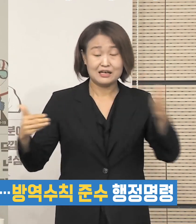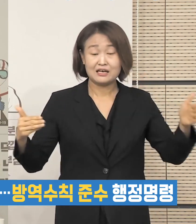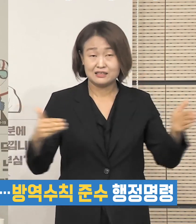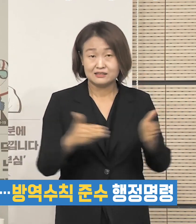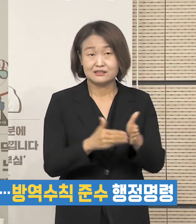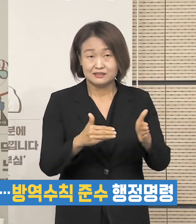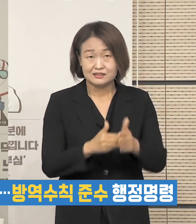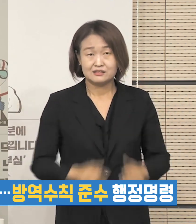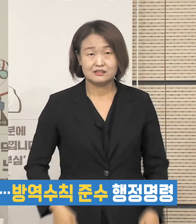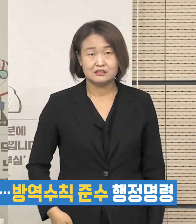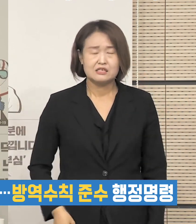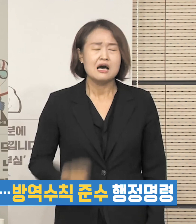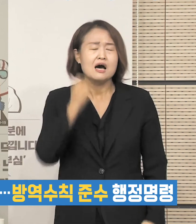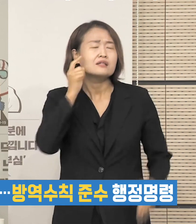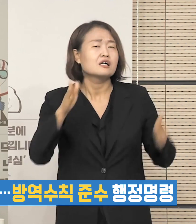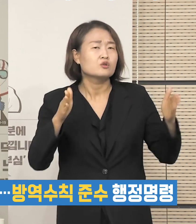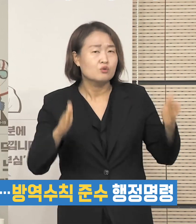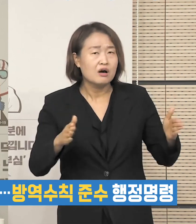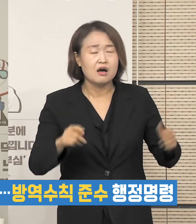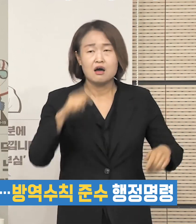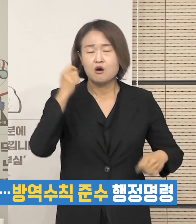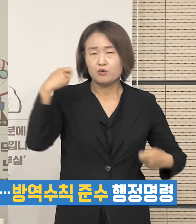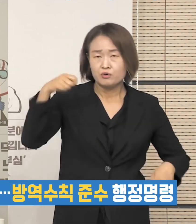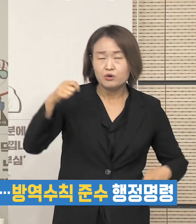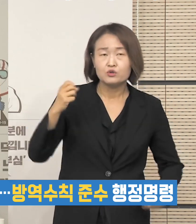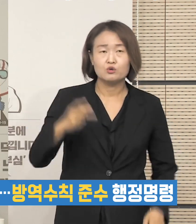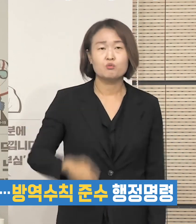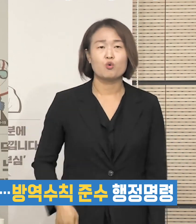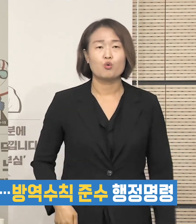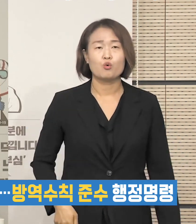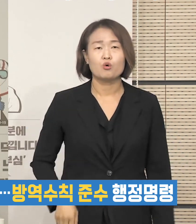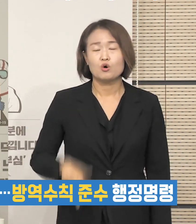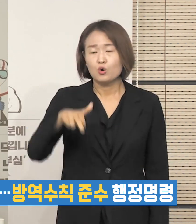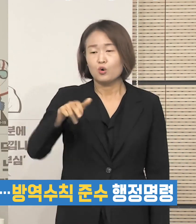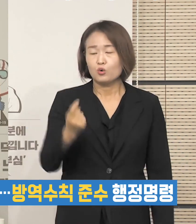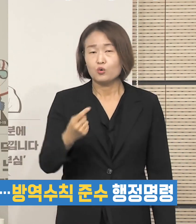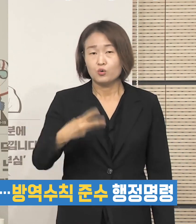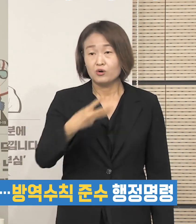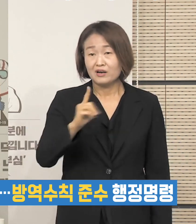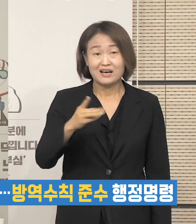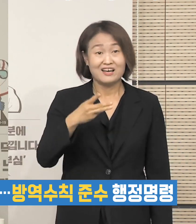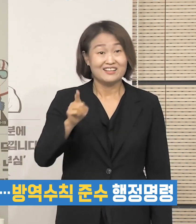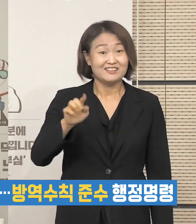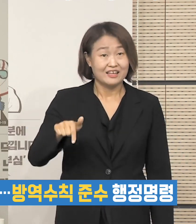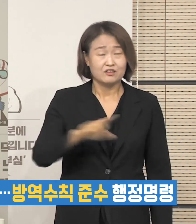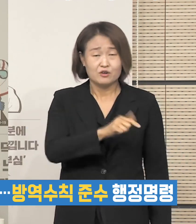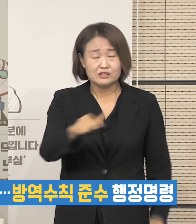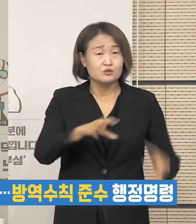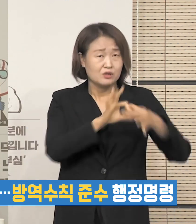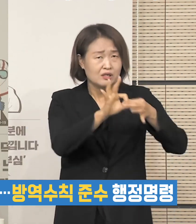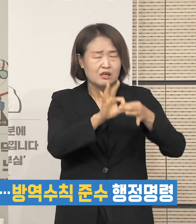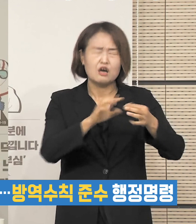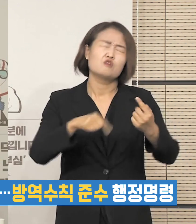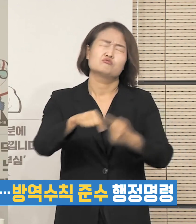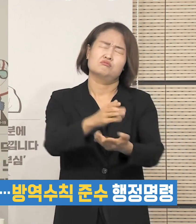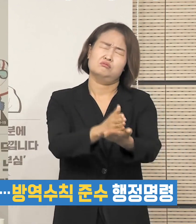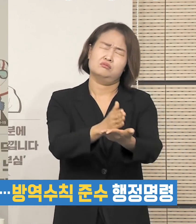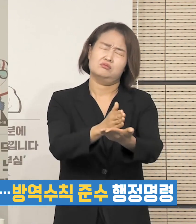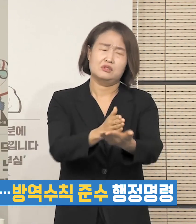등 유흥주점, 감성주점, 콜라텍 등 유흥시설의 운영 좌지를 권고하고